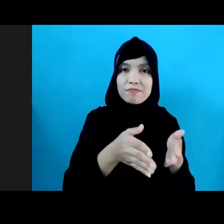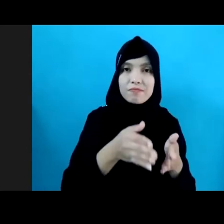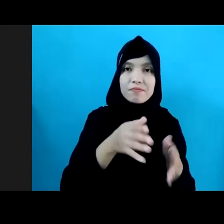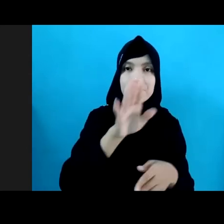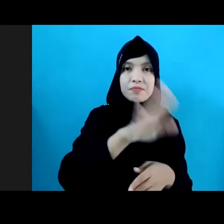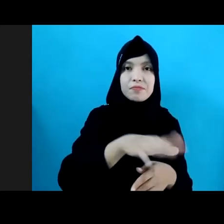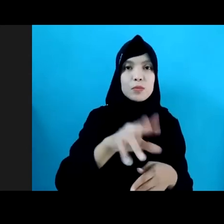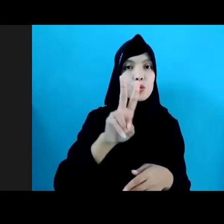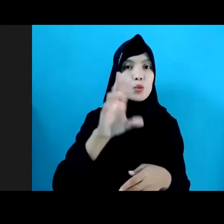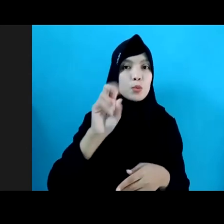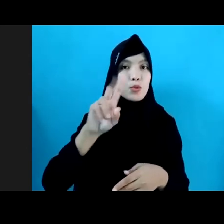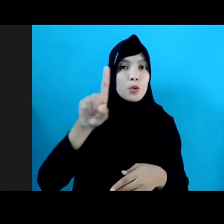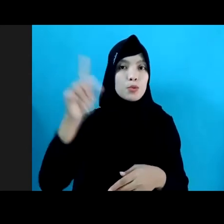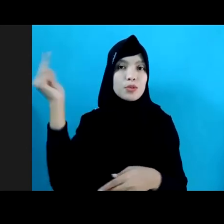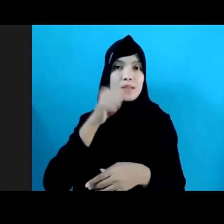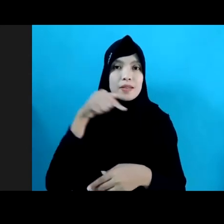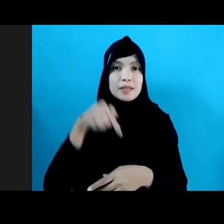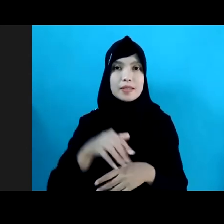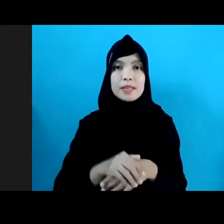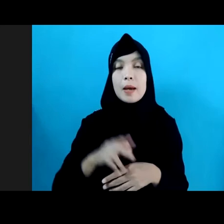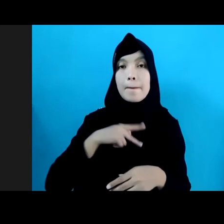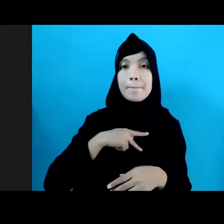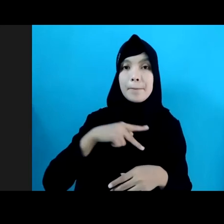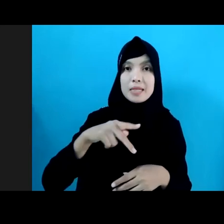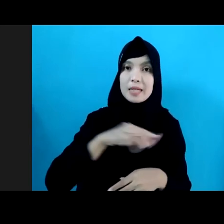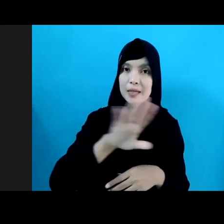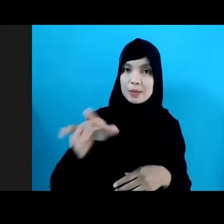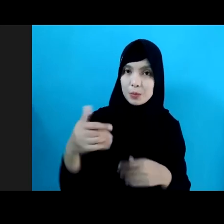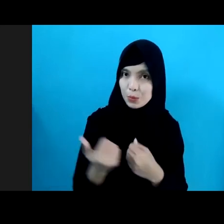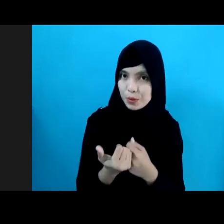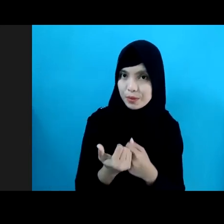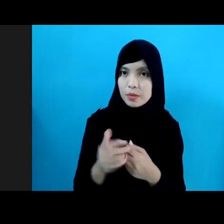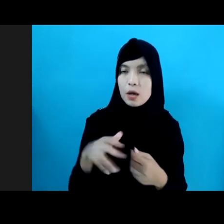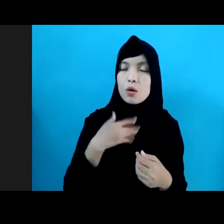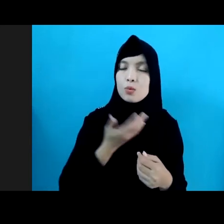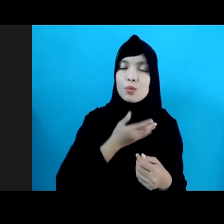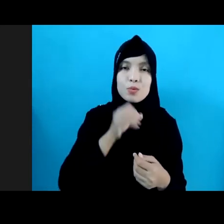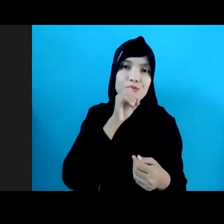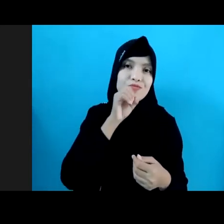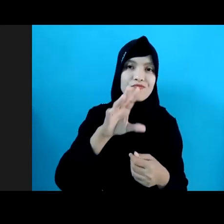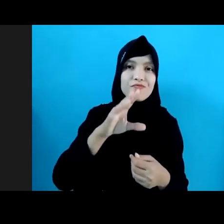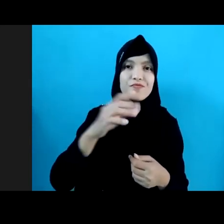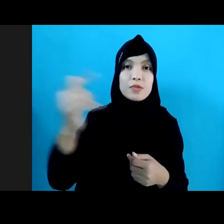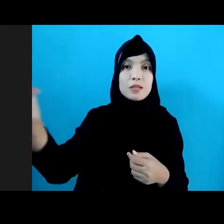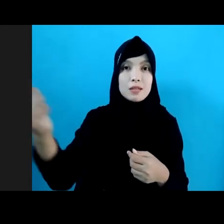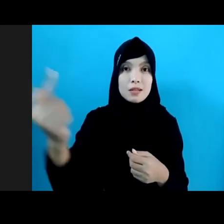hari ini Nah para peserta sekalian dan saya juga ingin mengucapkan selamat datang juga Yang mungkin baru bergabung